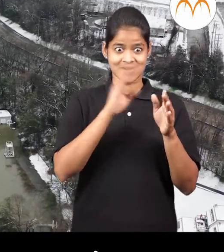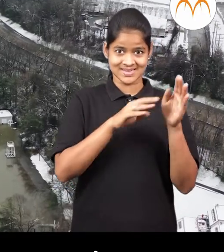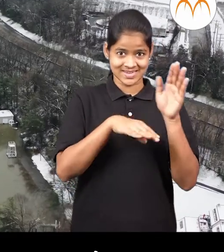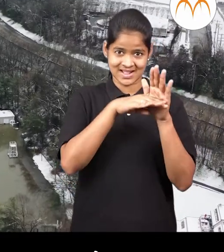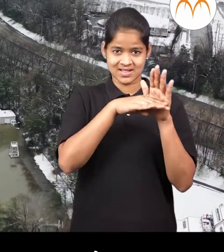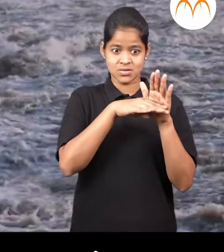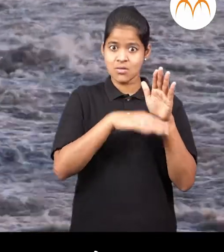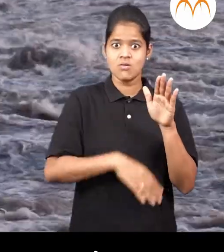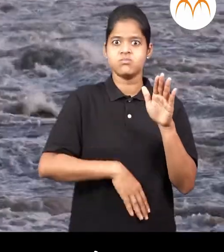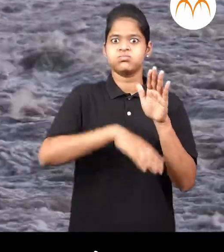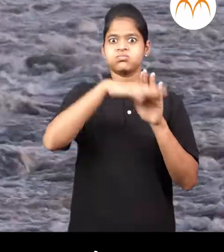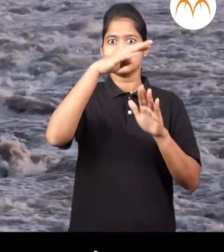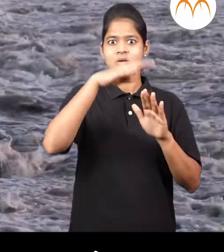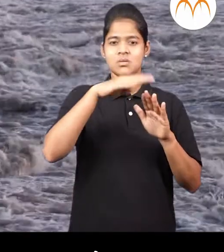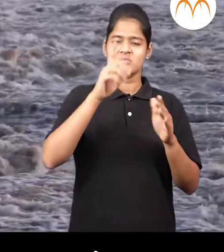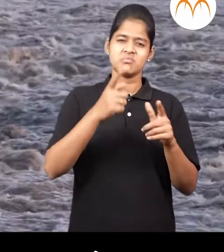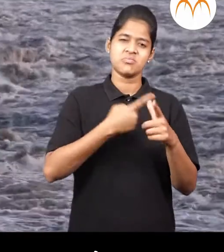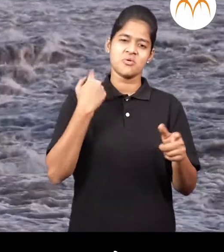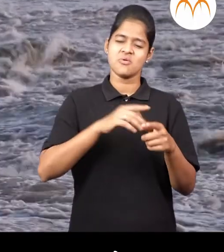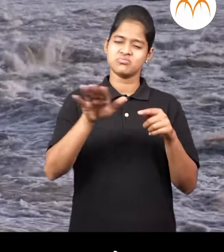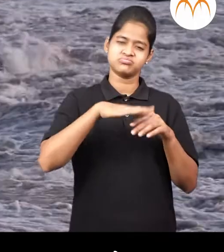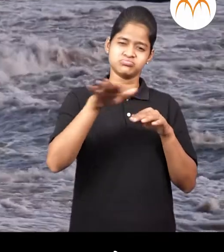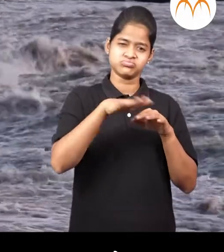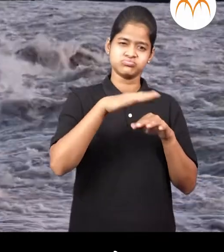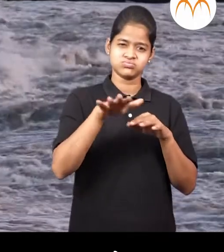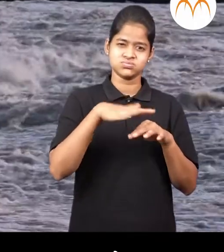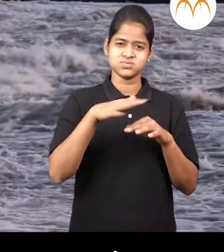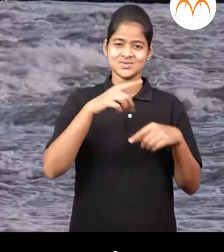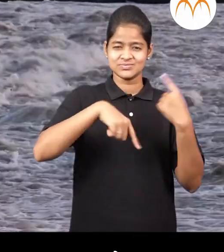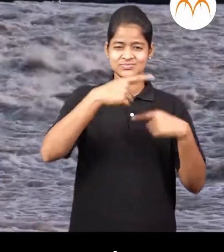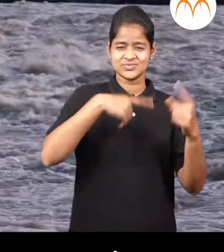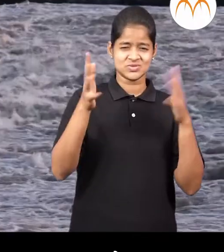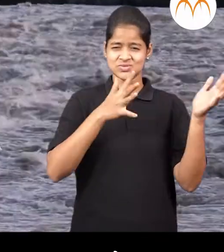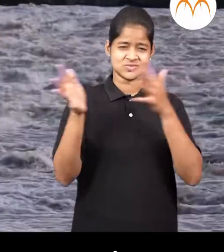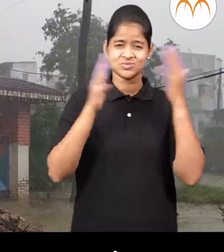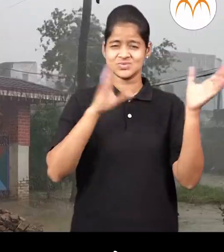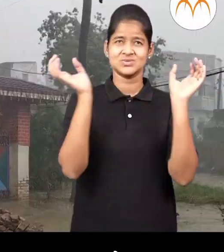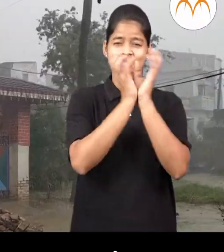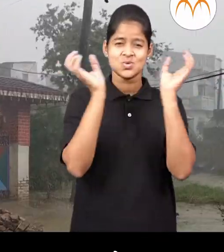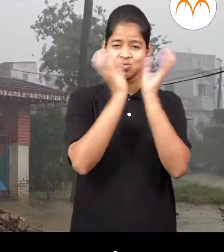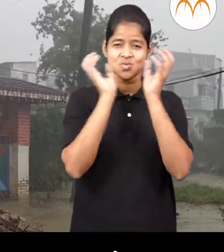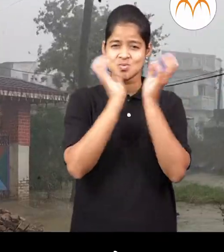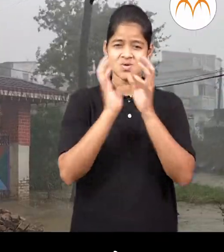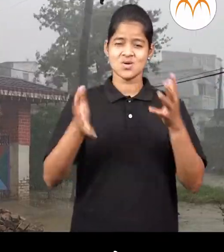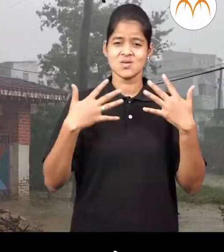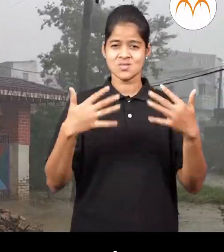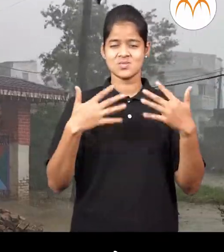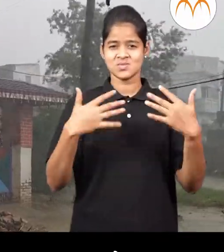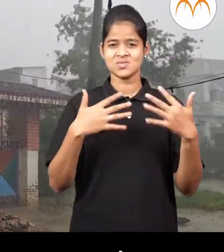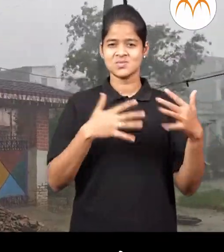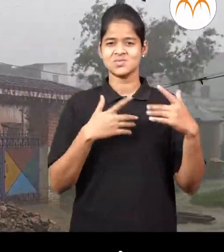वाडते जोरात वहु लगते वादल येते ढग गडगड़तात जोराचा वारा शुटतो